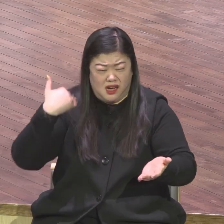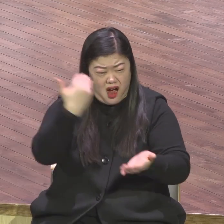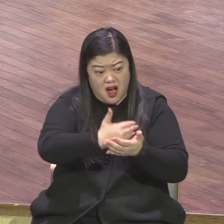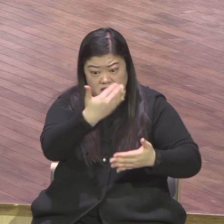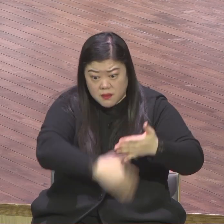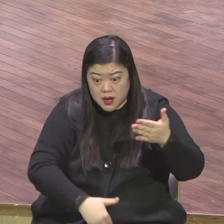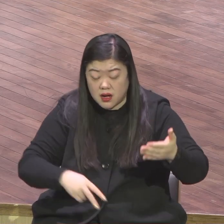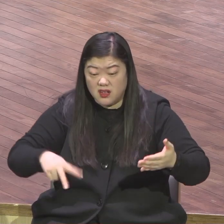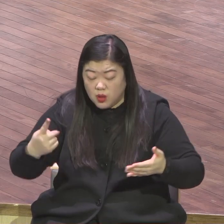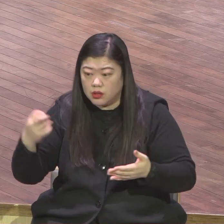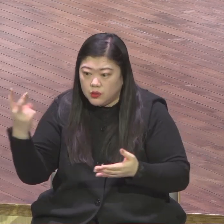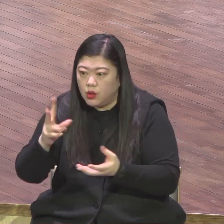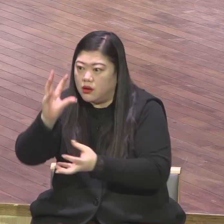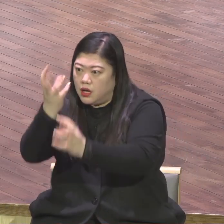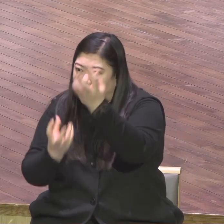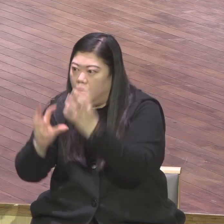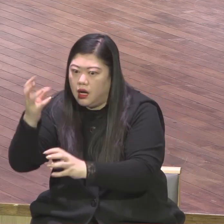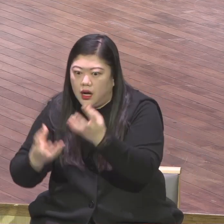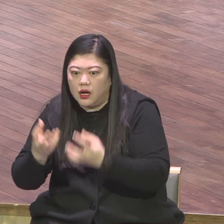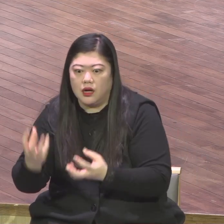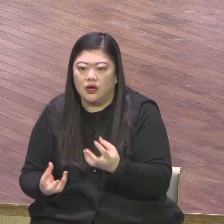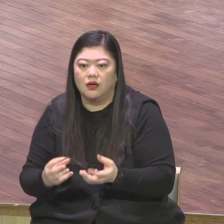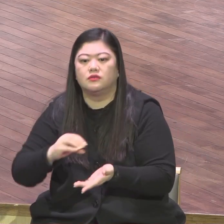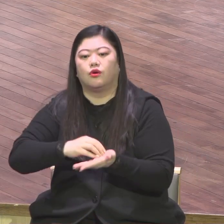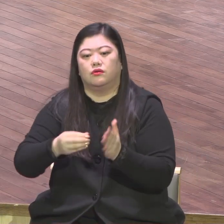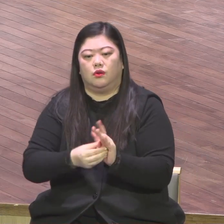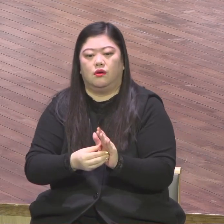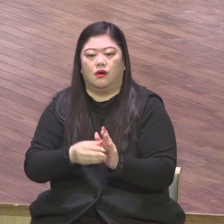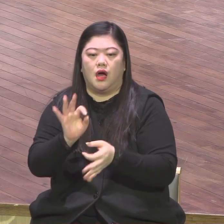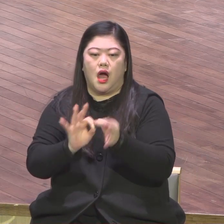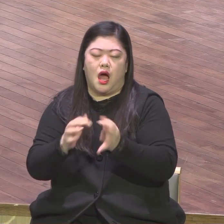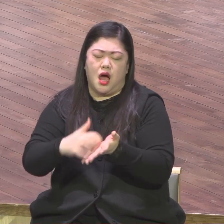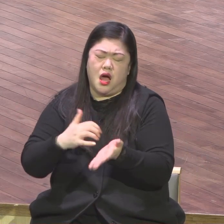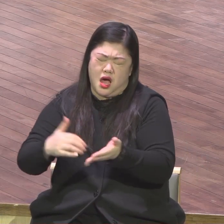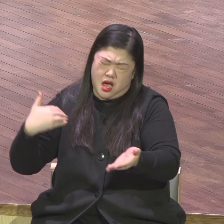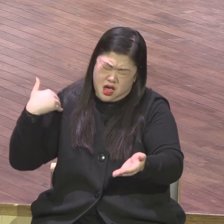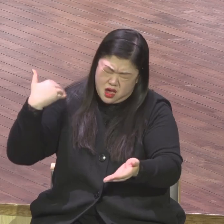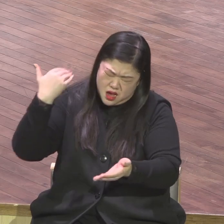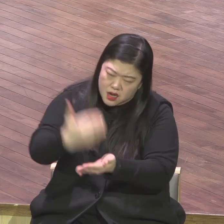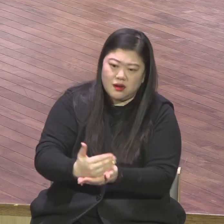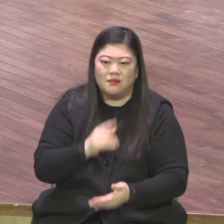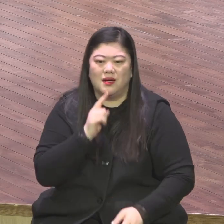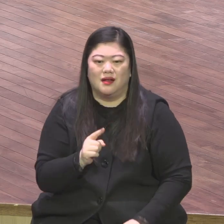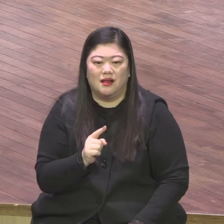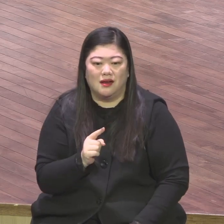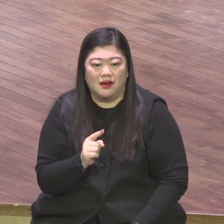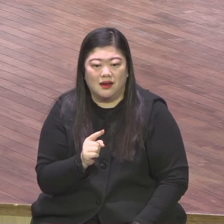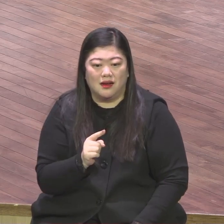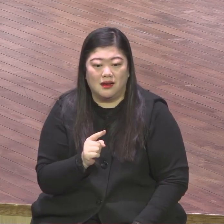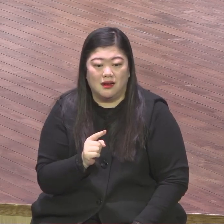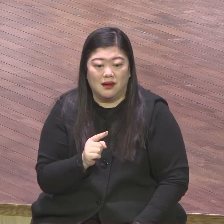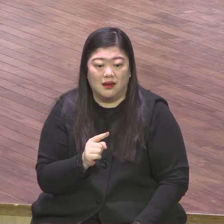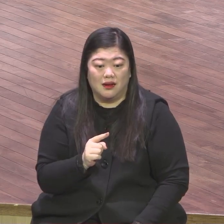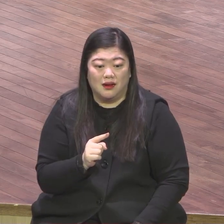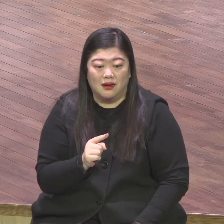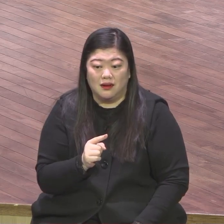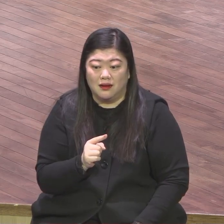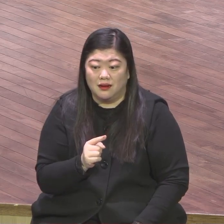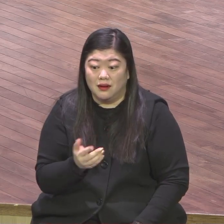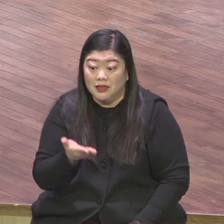아멘 이거 받아봐야 돼요 저 이거 보고 사는 사람 이 맛보고